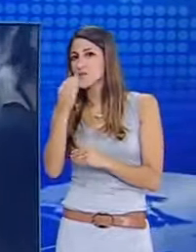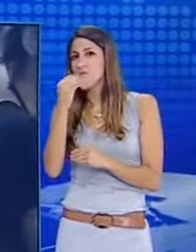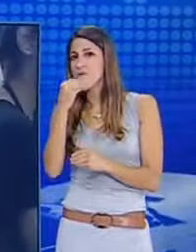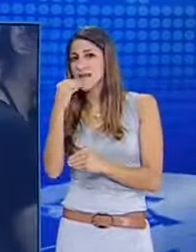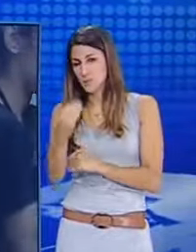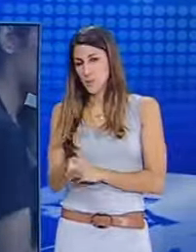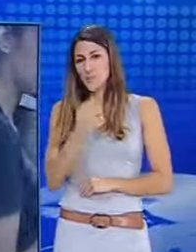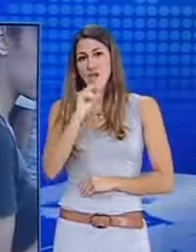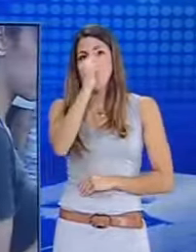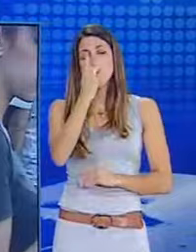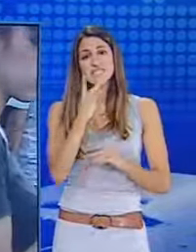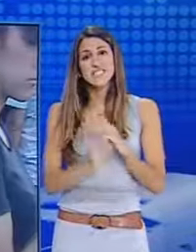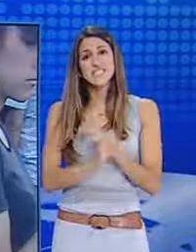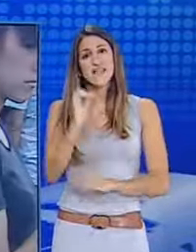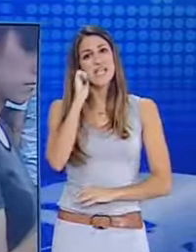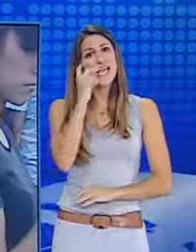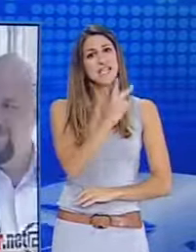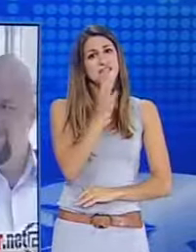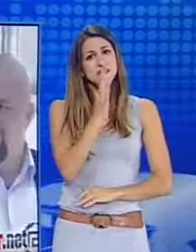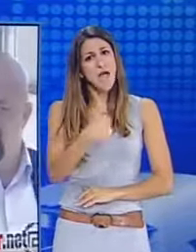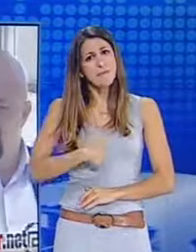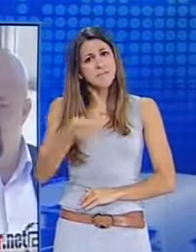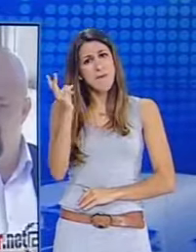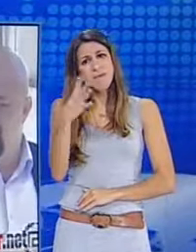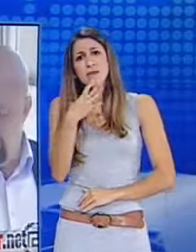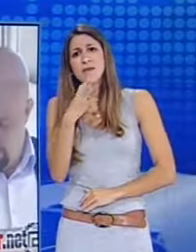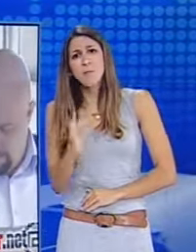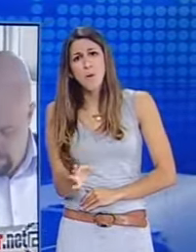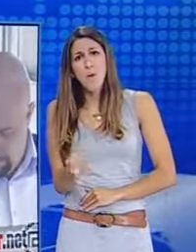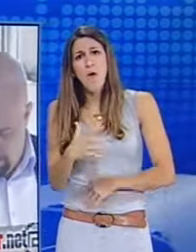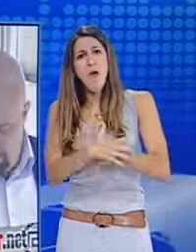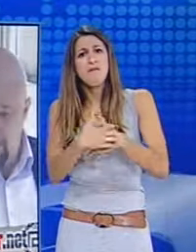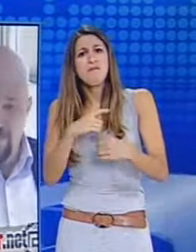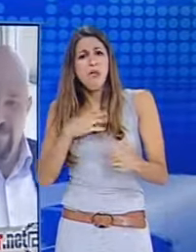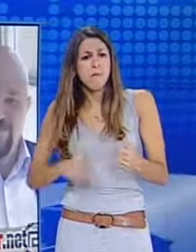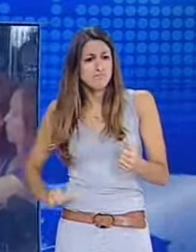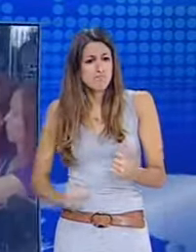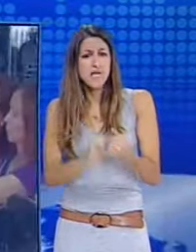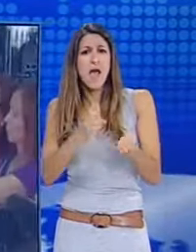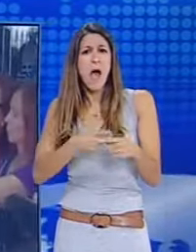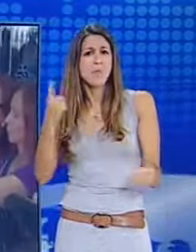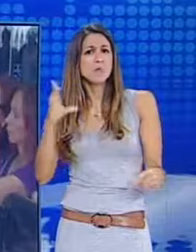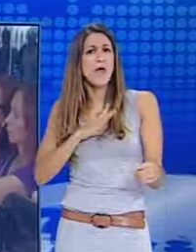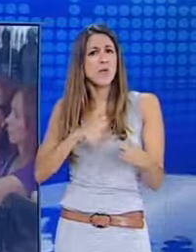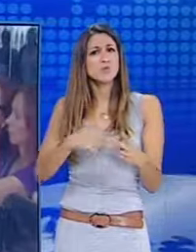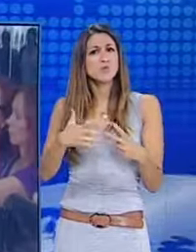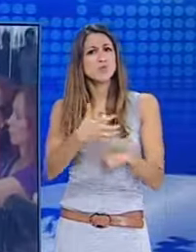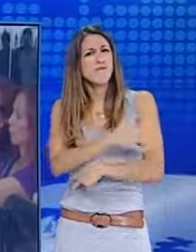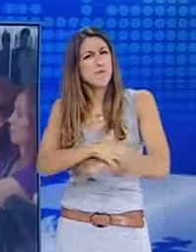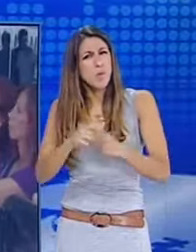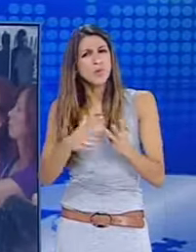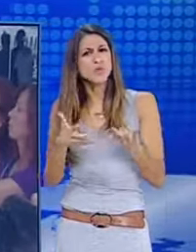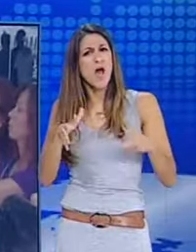πως η δημόσια τάξη και ασφάλεια δεν απειλείται από άνεργους και άπορους πολίτες. Ο Υπουργός Δημοσίας Τάξης Νίκος Δένδιας δήλωσε η